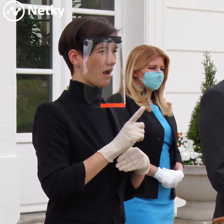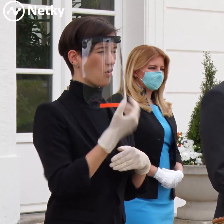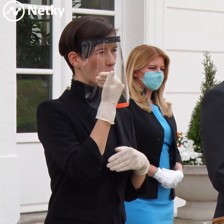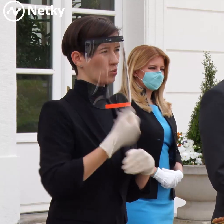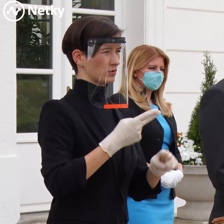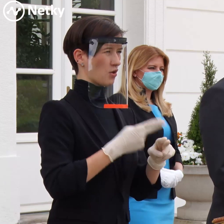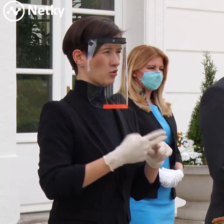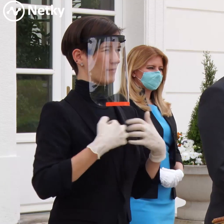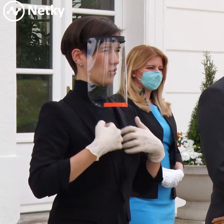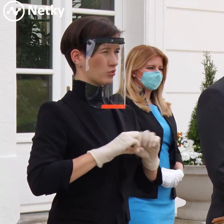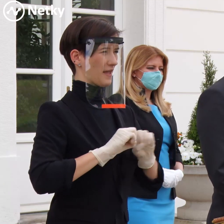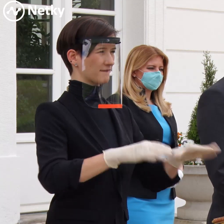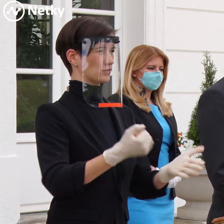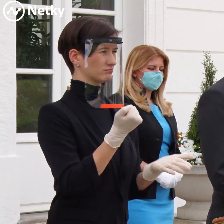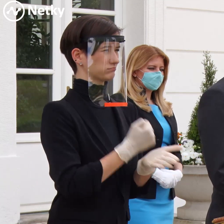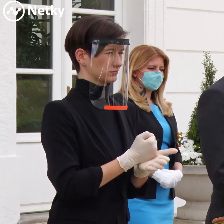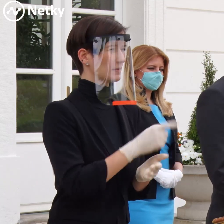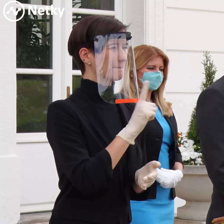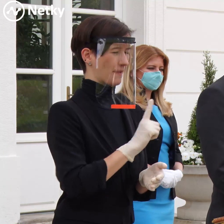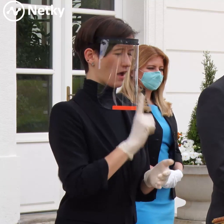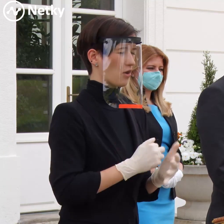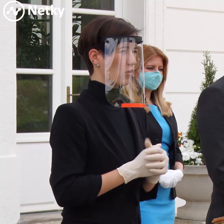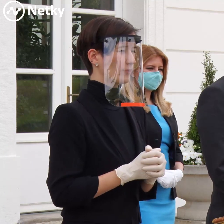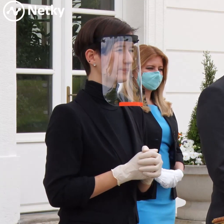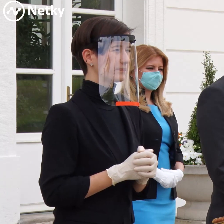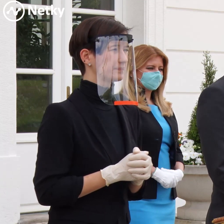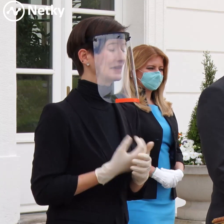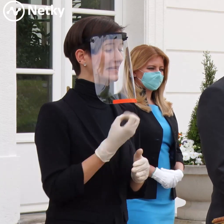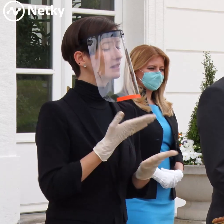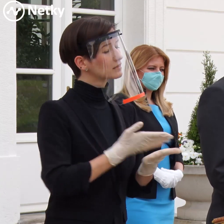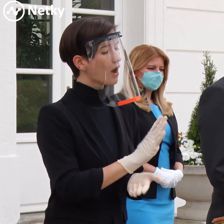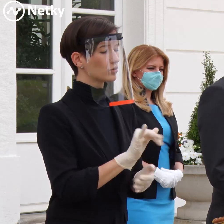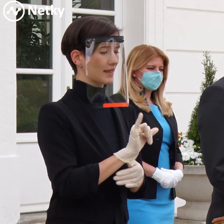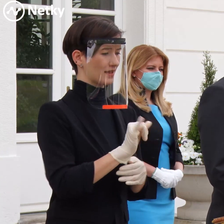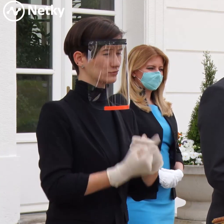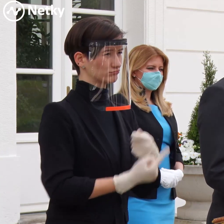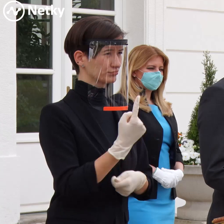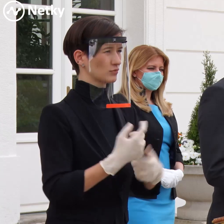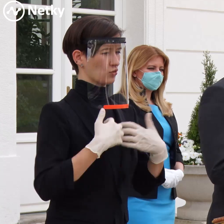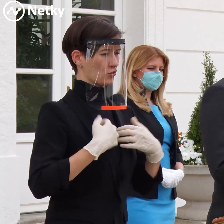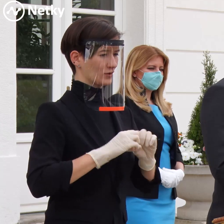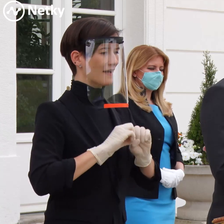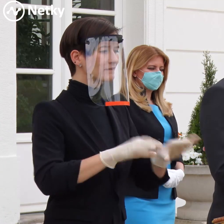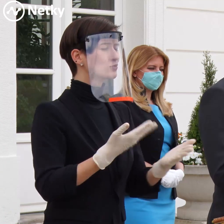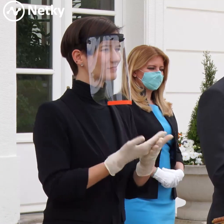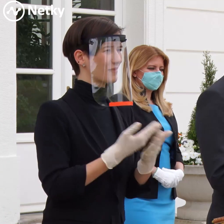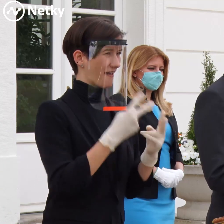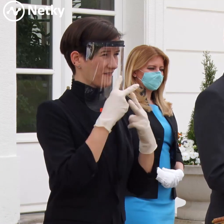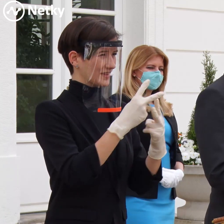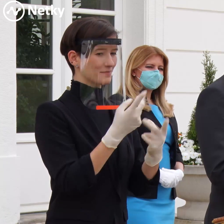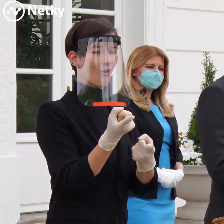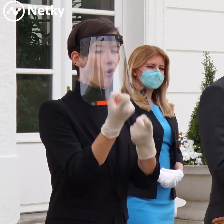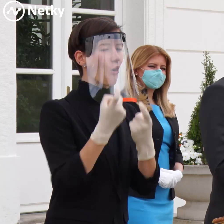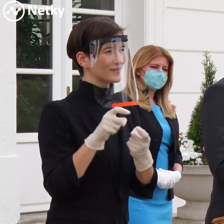predchádzajúcich počtoch boli, tak väčšinou vidíme, že mnohí z nich sú práve z karanténnych